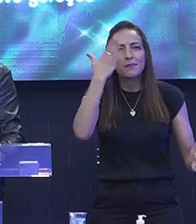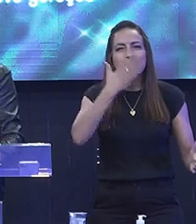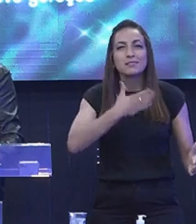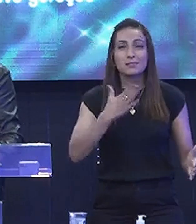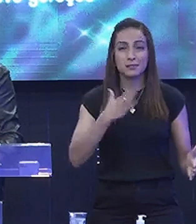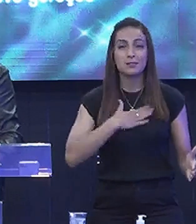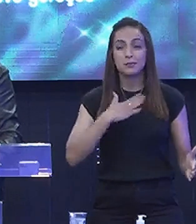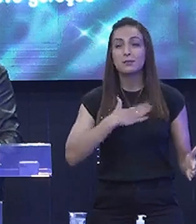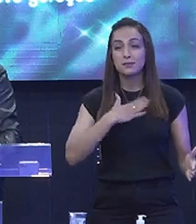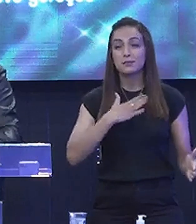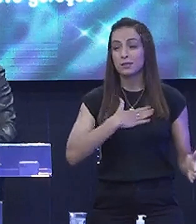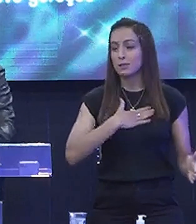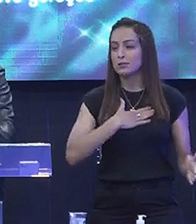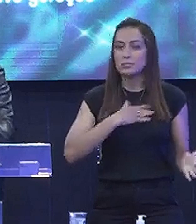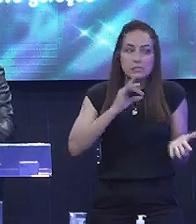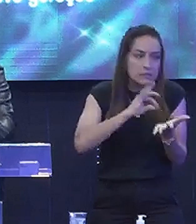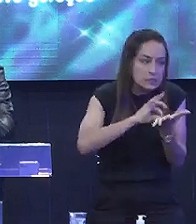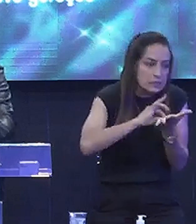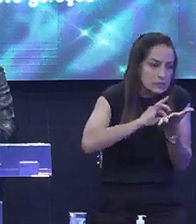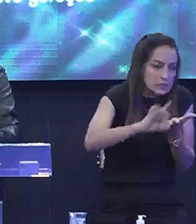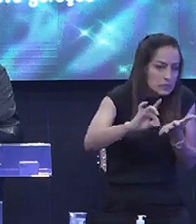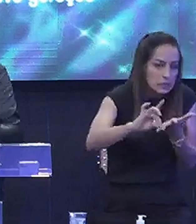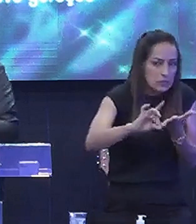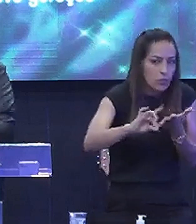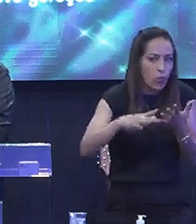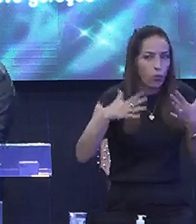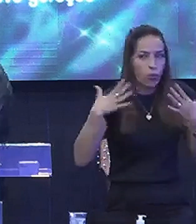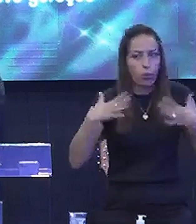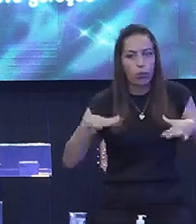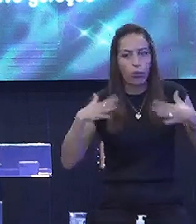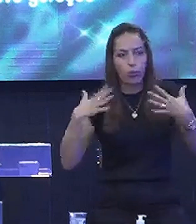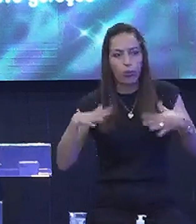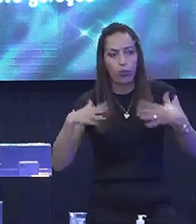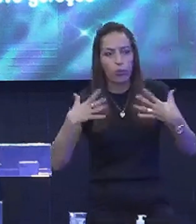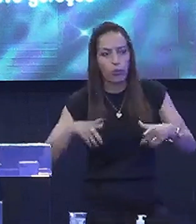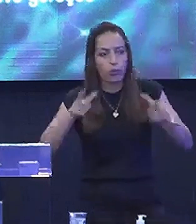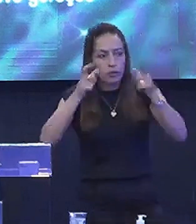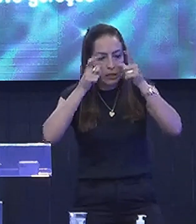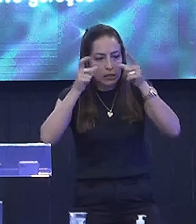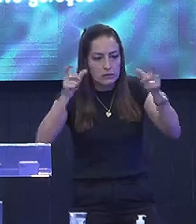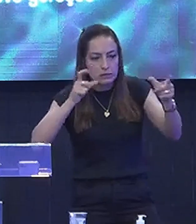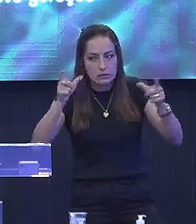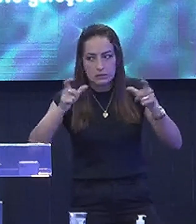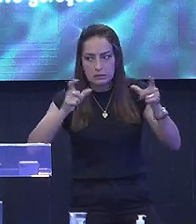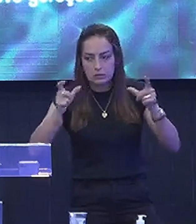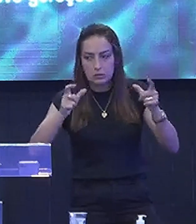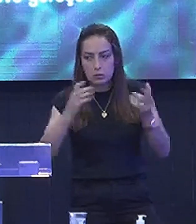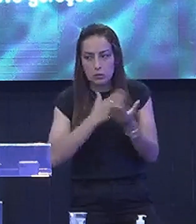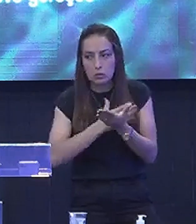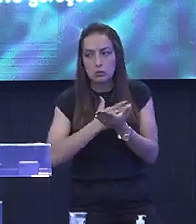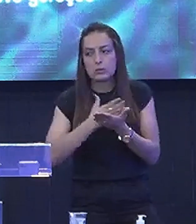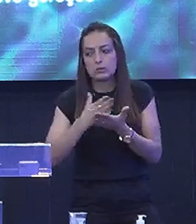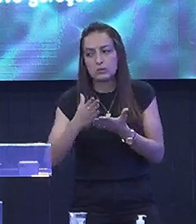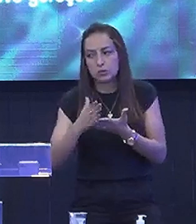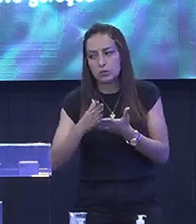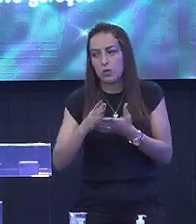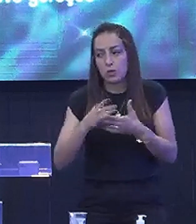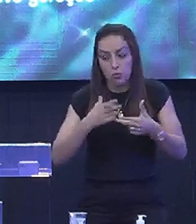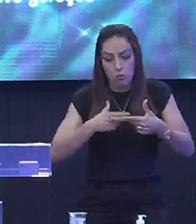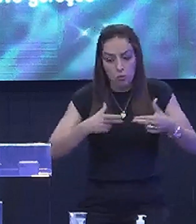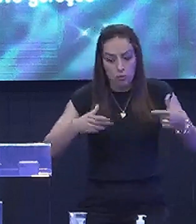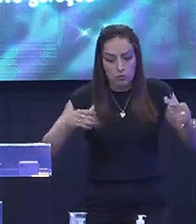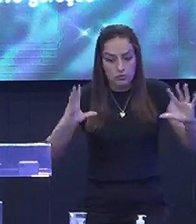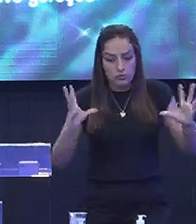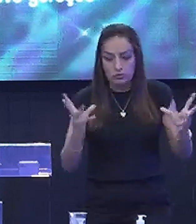meus Inimigos Interessante Começou Num passo Esverdejante